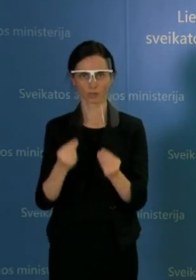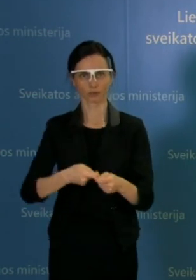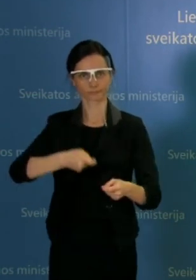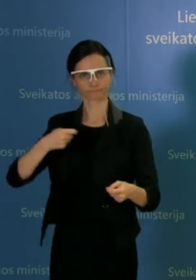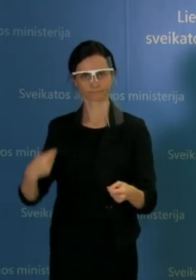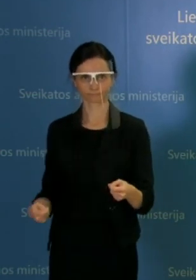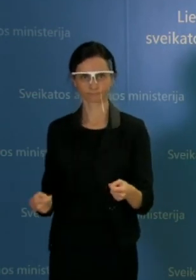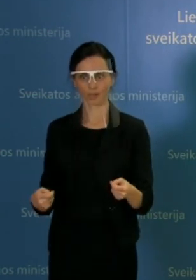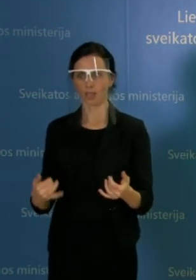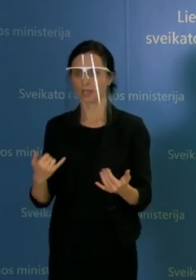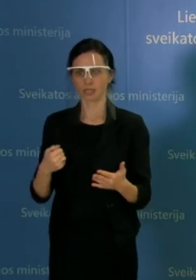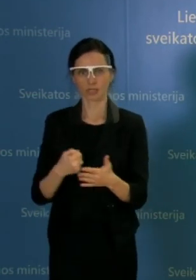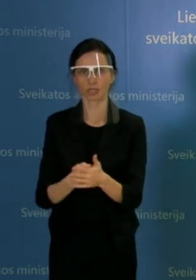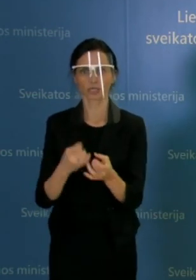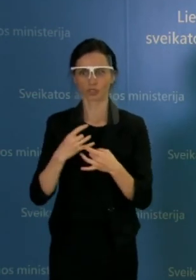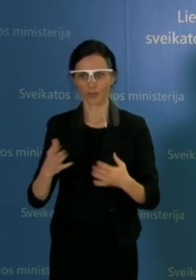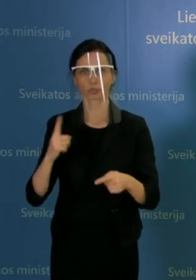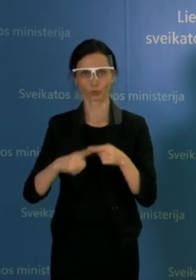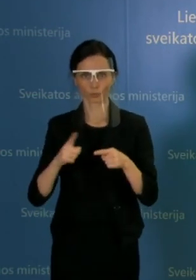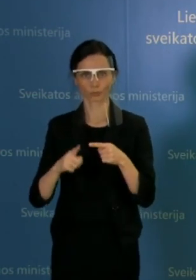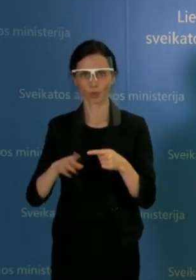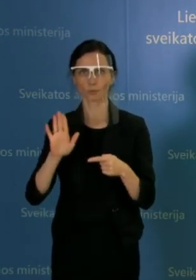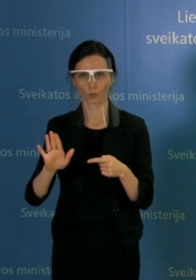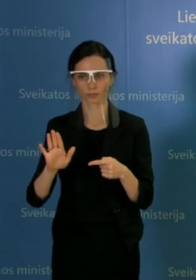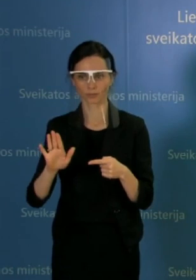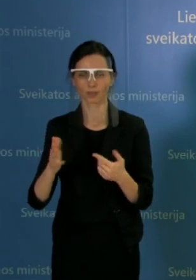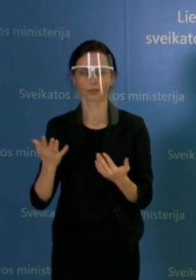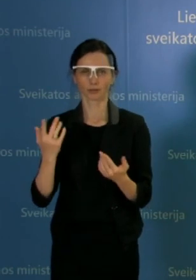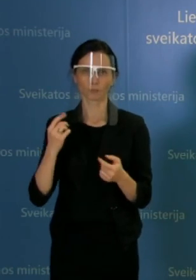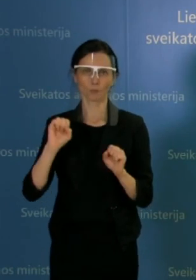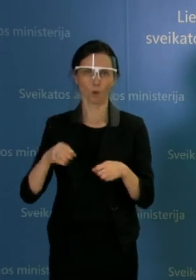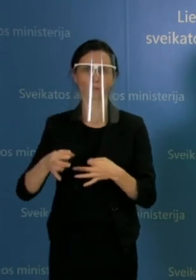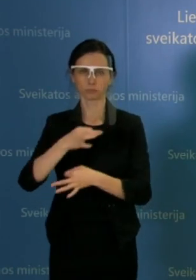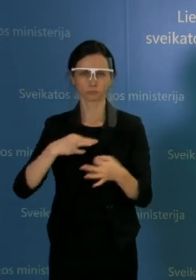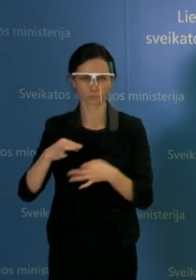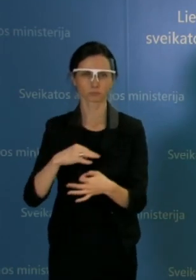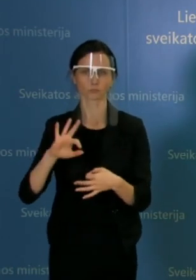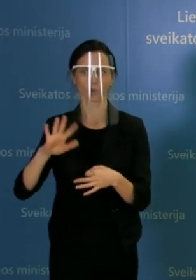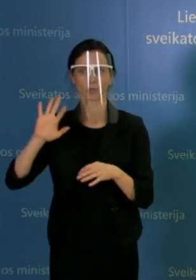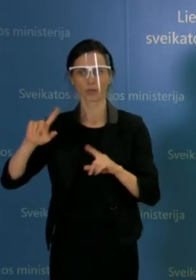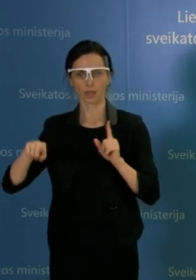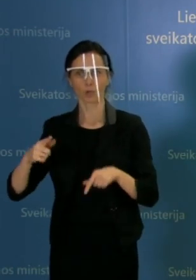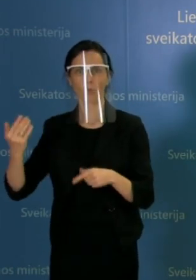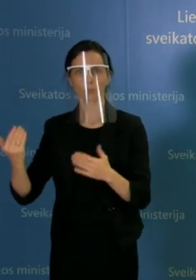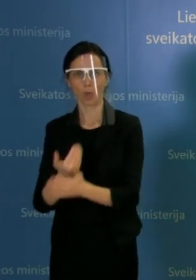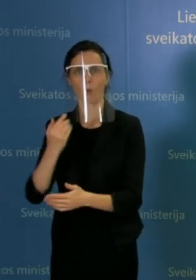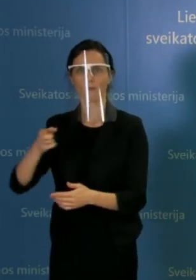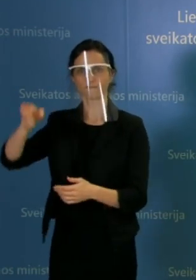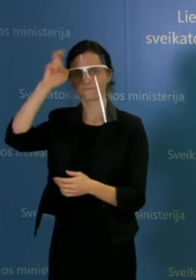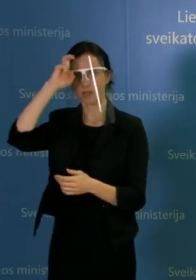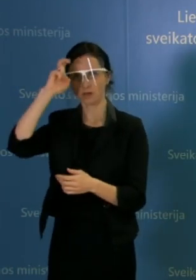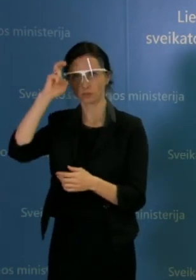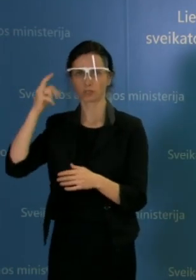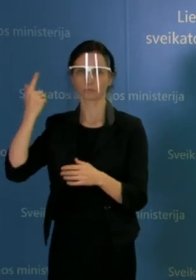iki švenčių dar bus laiko priimti sprendimą ir jeigu nauja vyriausybė pradė savo darbą, na,